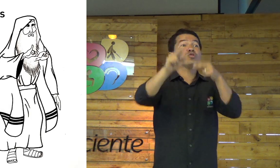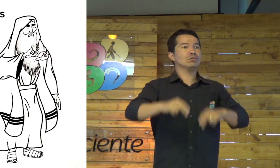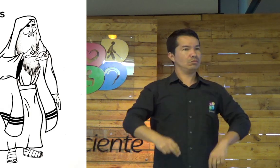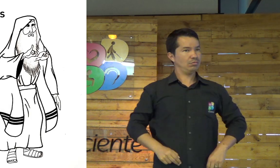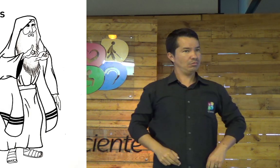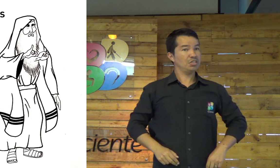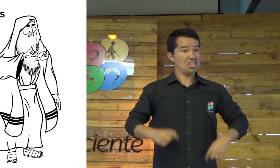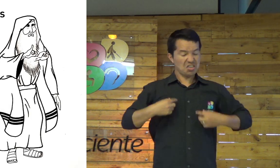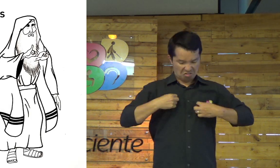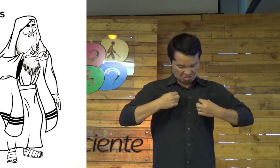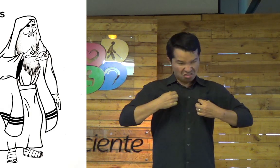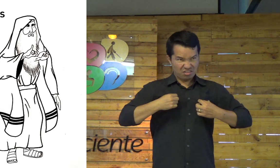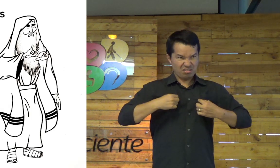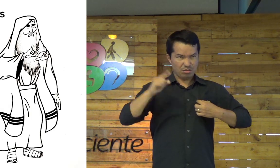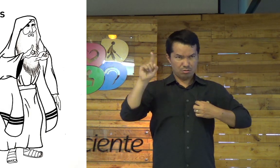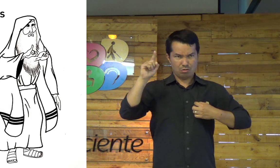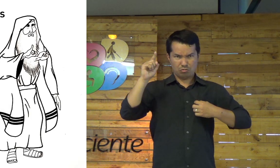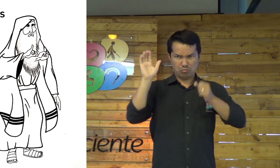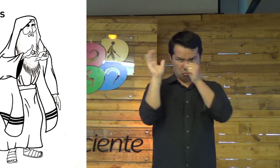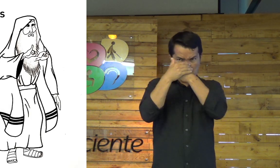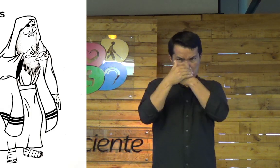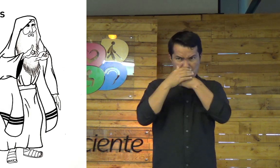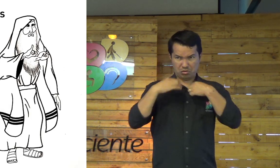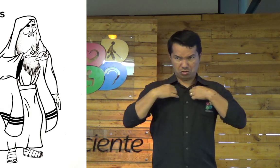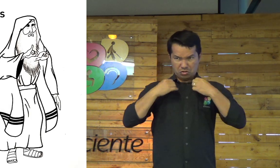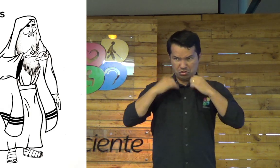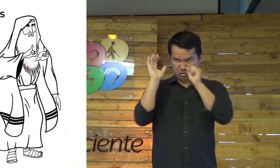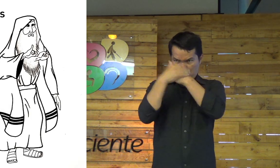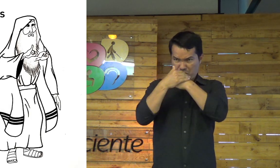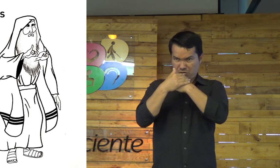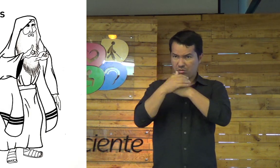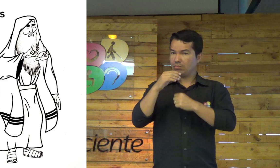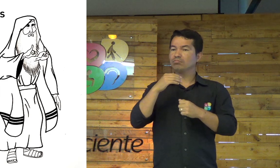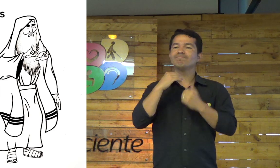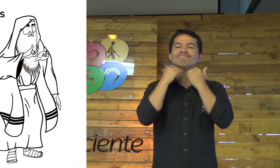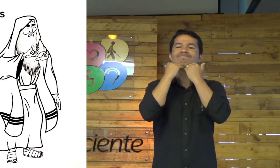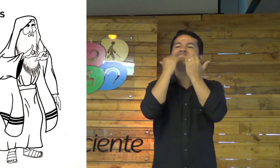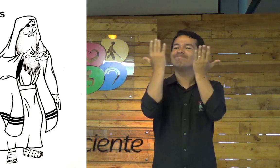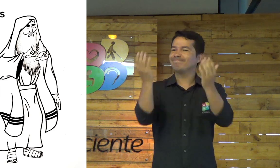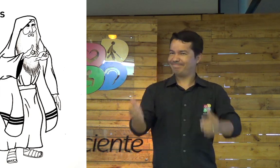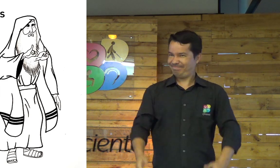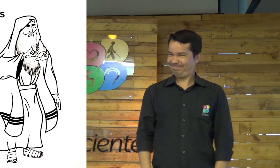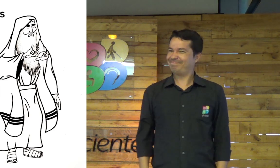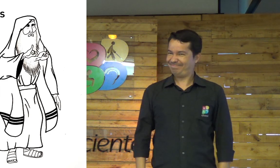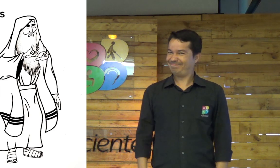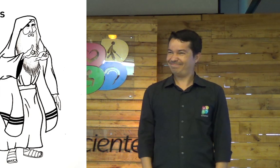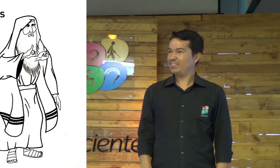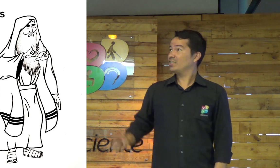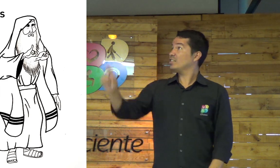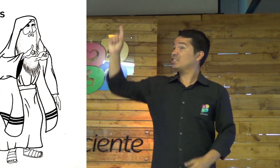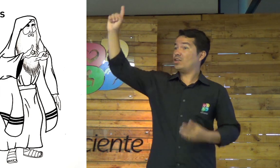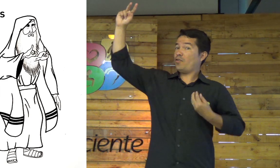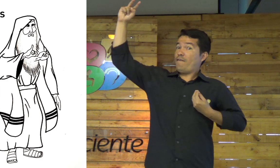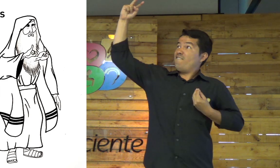Eu e você? Nós estamos... Essa roupa aqui, por exemplo, esconde o nosso pecado? Não.